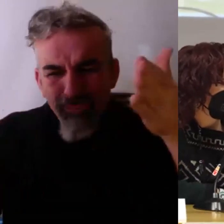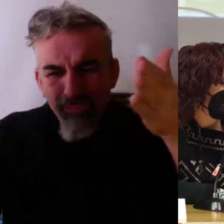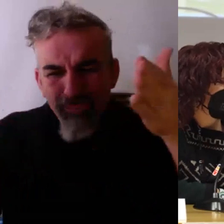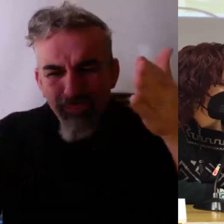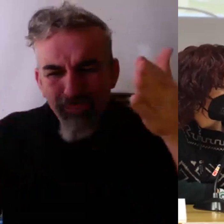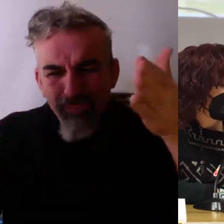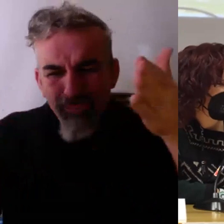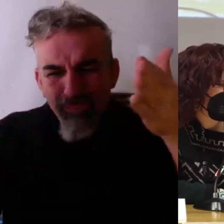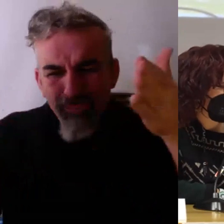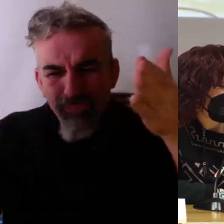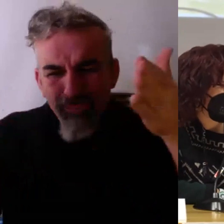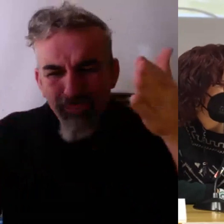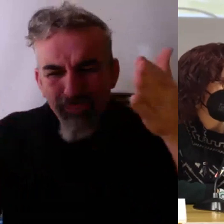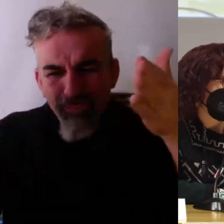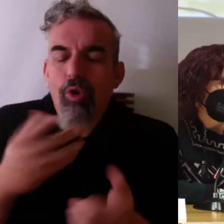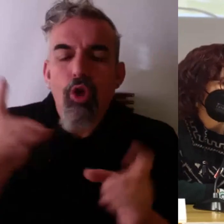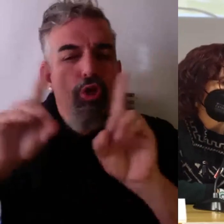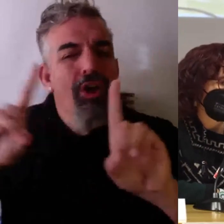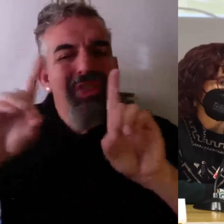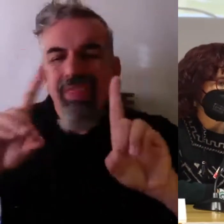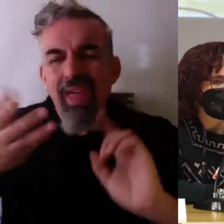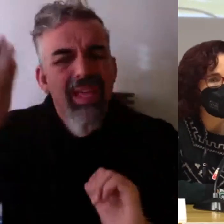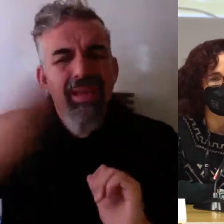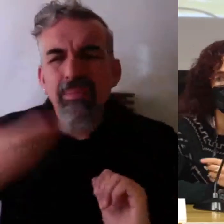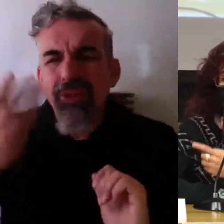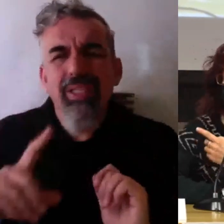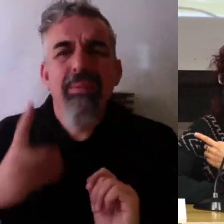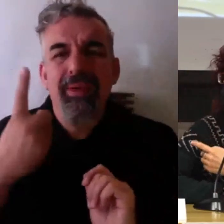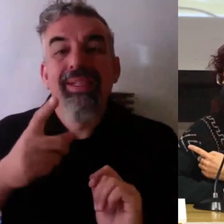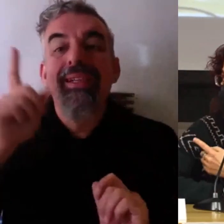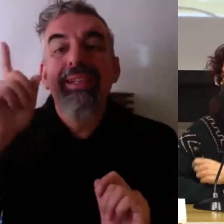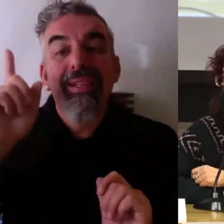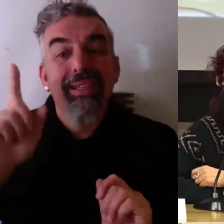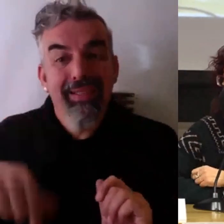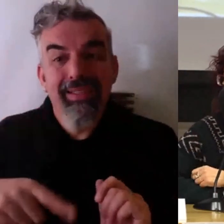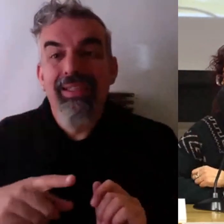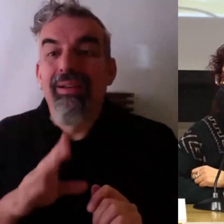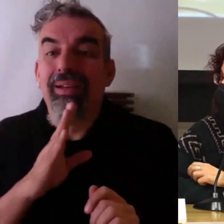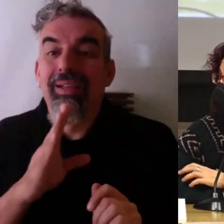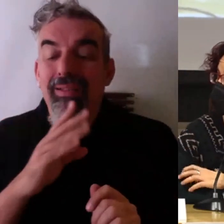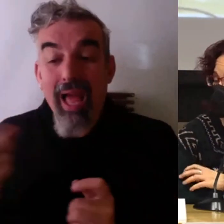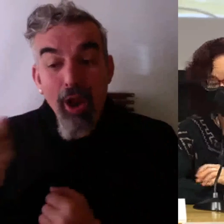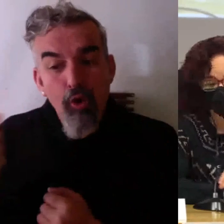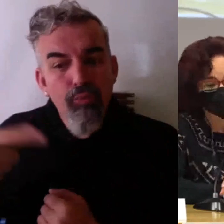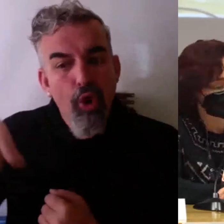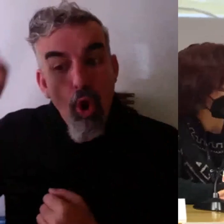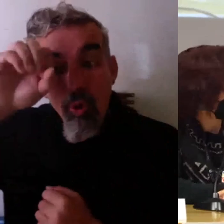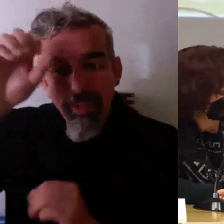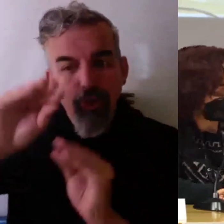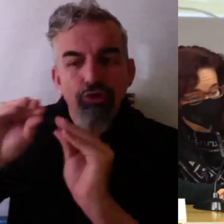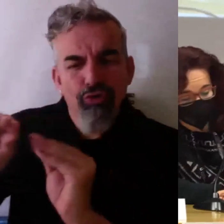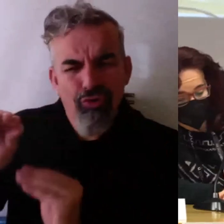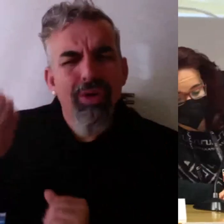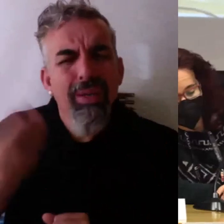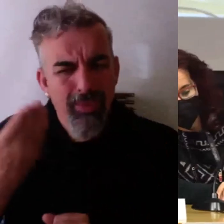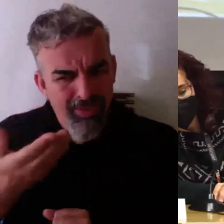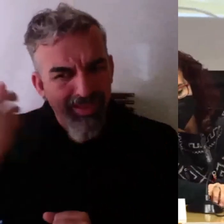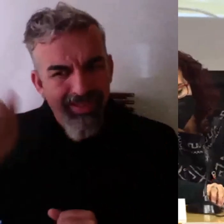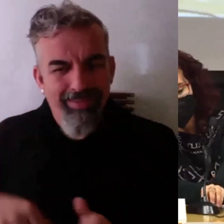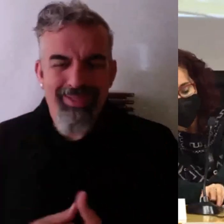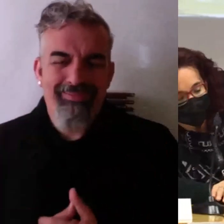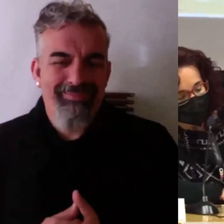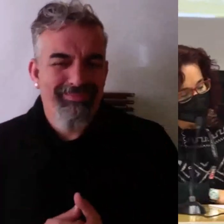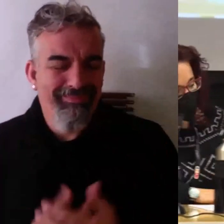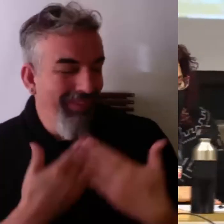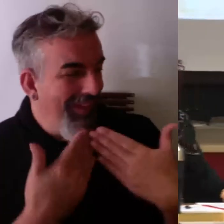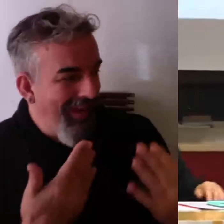importancia a la docencia y darle más importancia a la opinión de los estudiantes gracias gracias